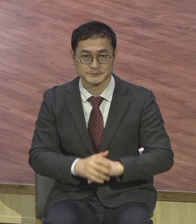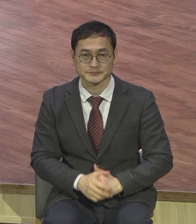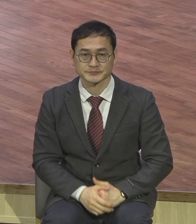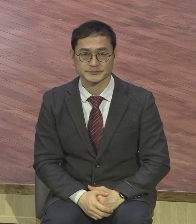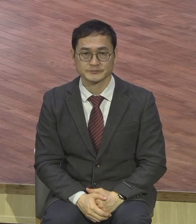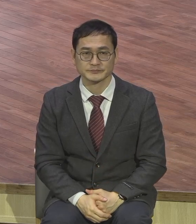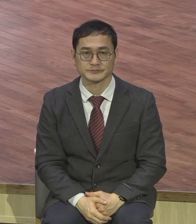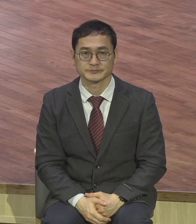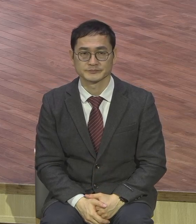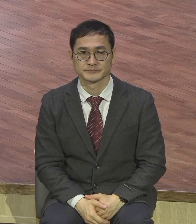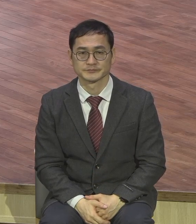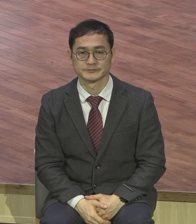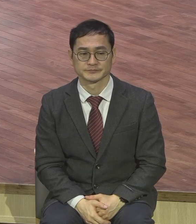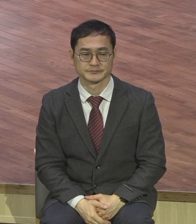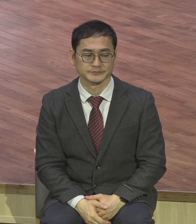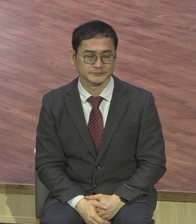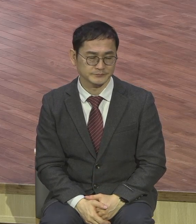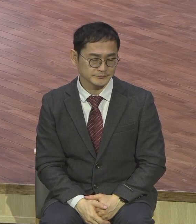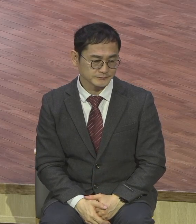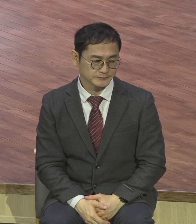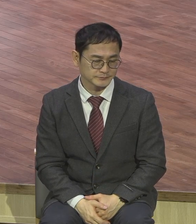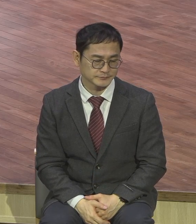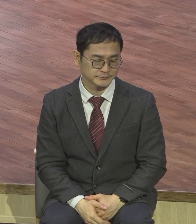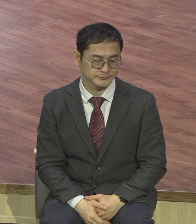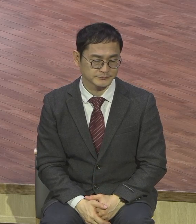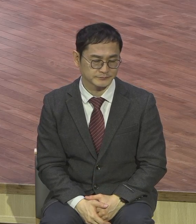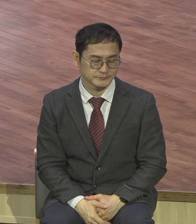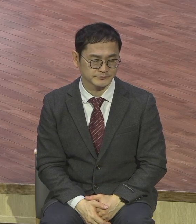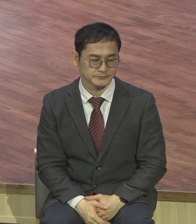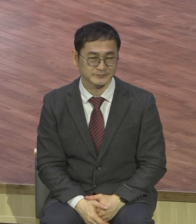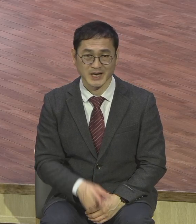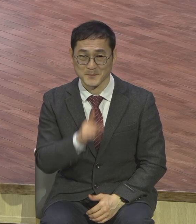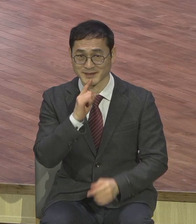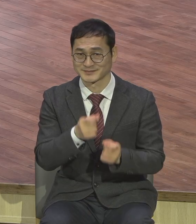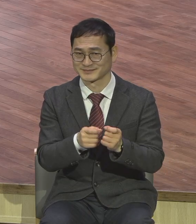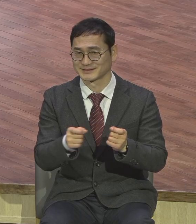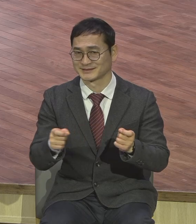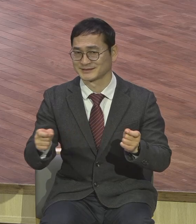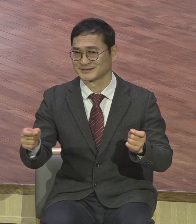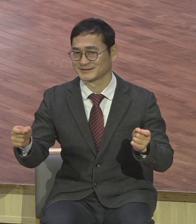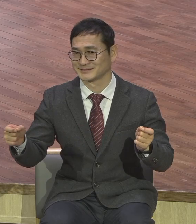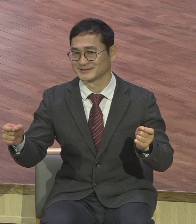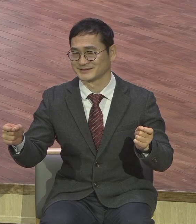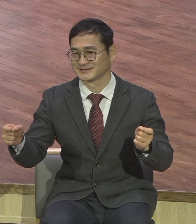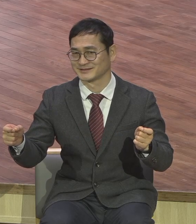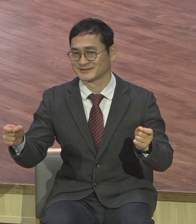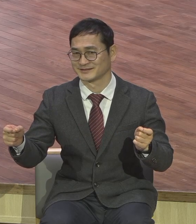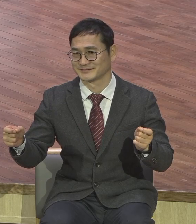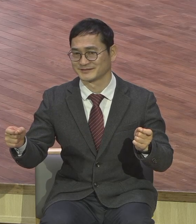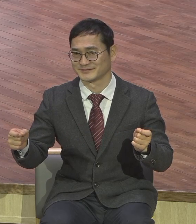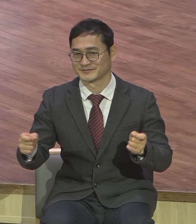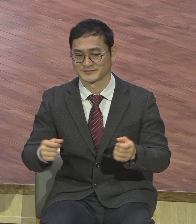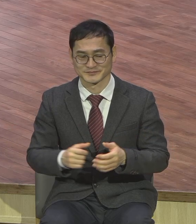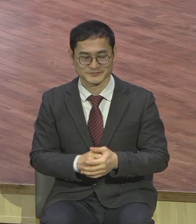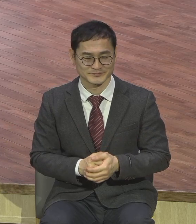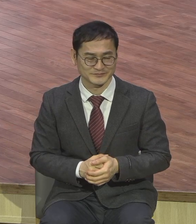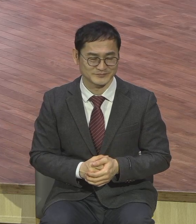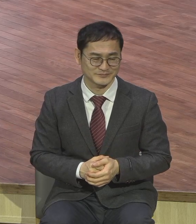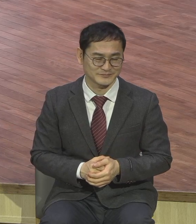제가 조금 막 설교 길어졌네요 왜냐 뭐 이렇게 견딜이 없으니까 마음대로 막 하다고